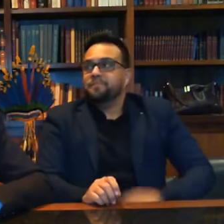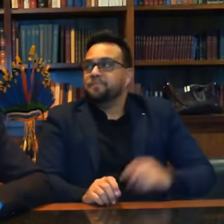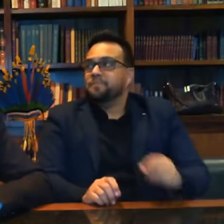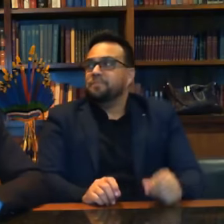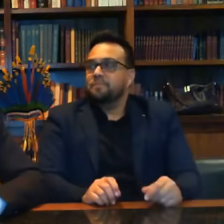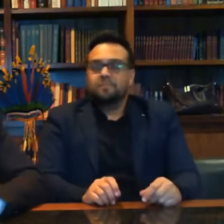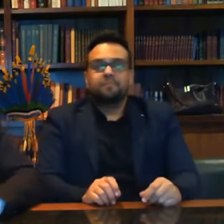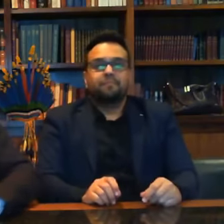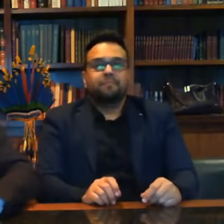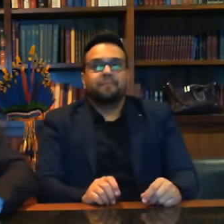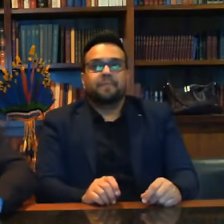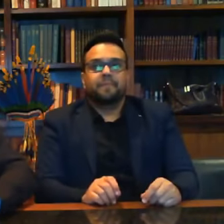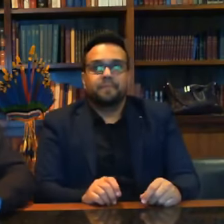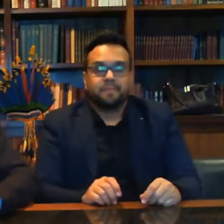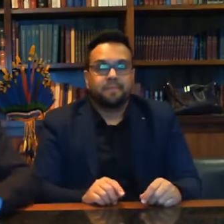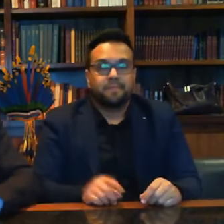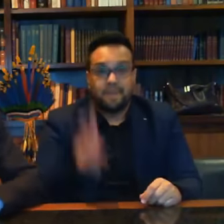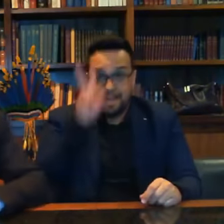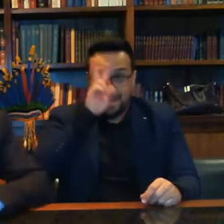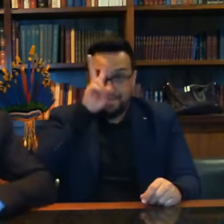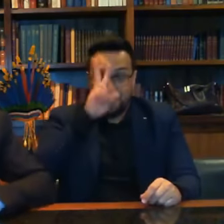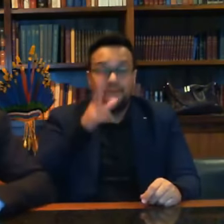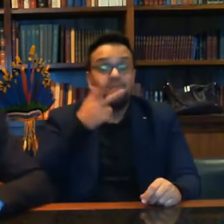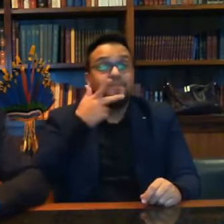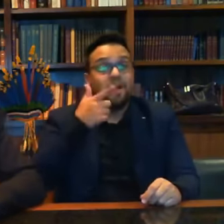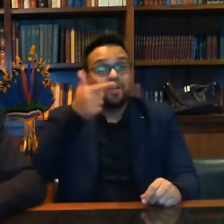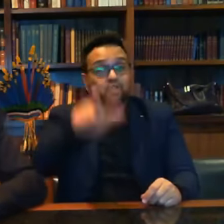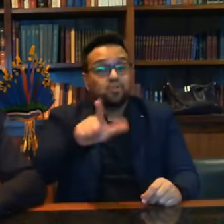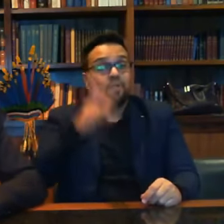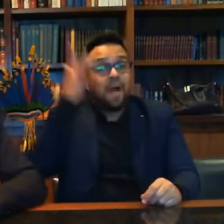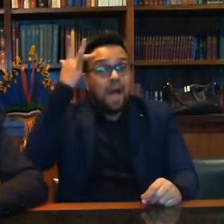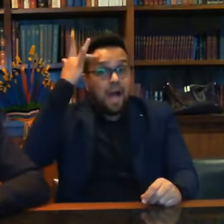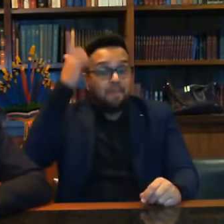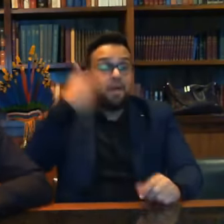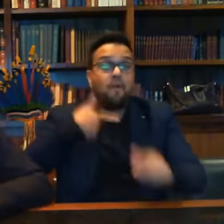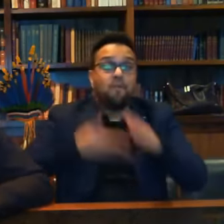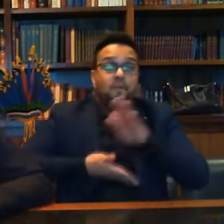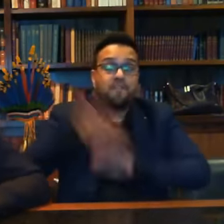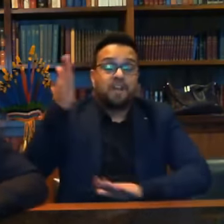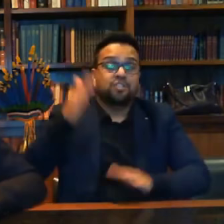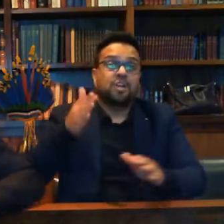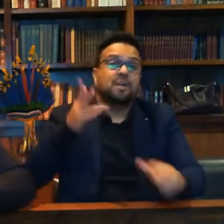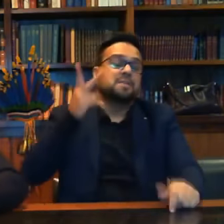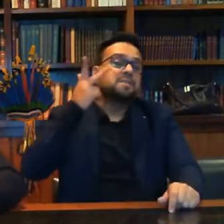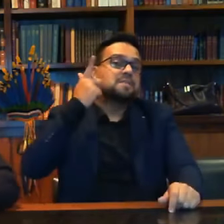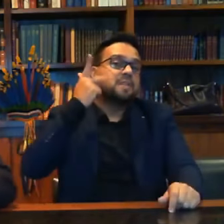amanhã ah vamos lá bem lembrado vamos repetir amanhã estaremos no Ceará